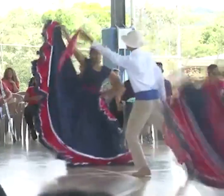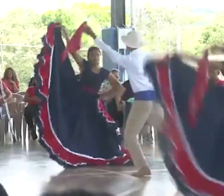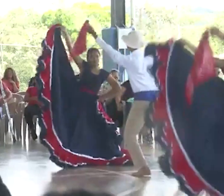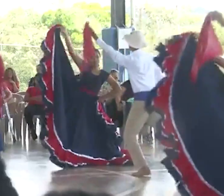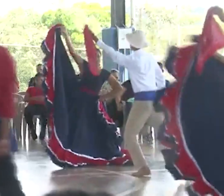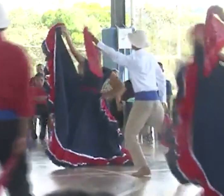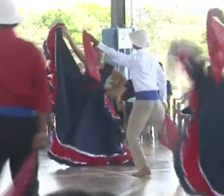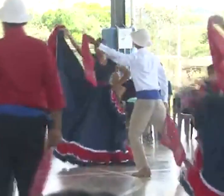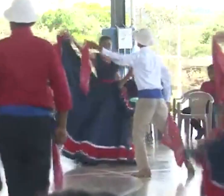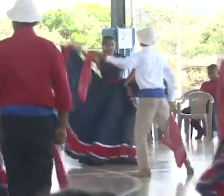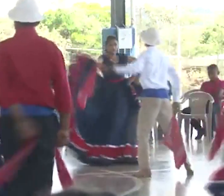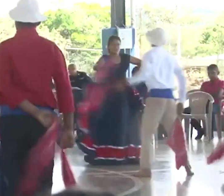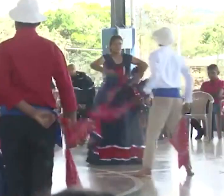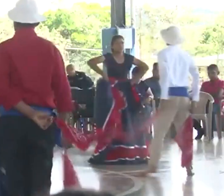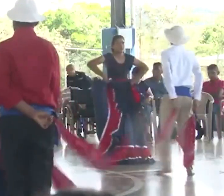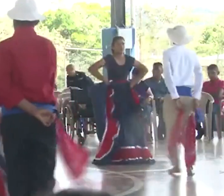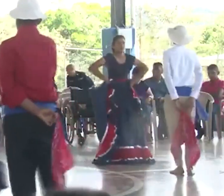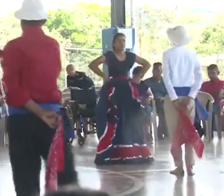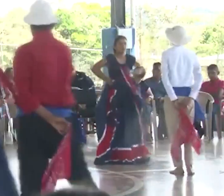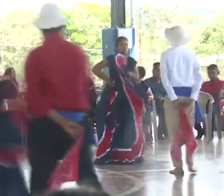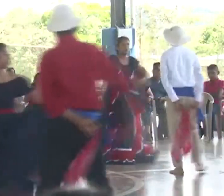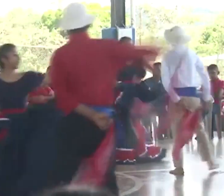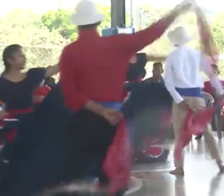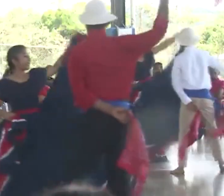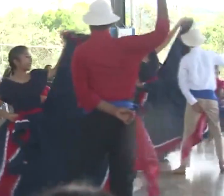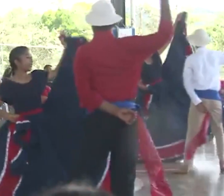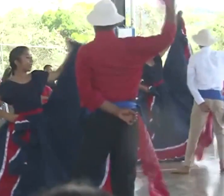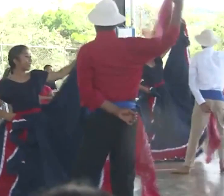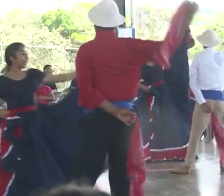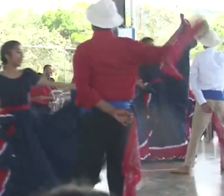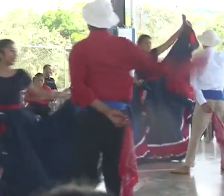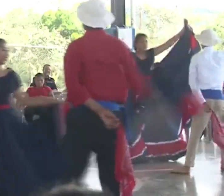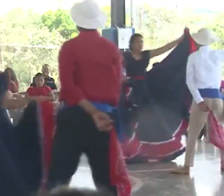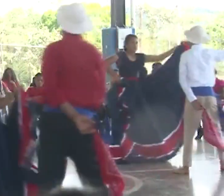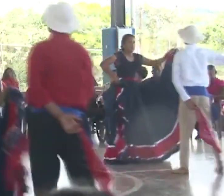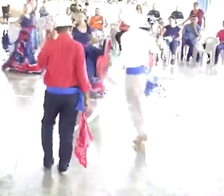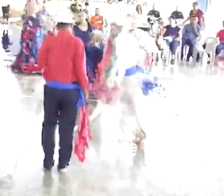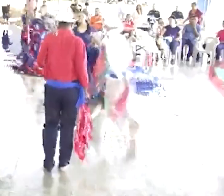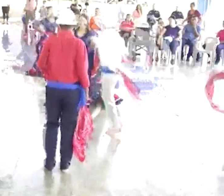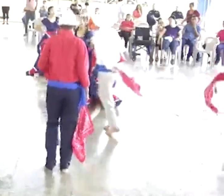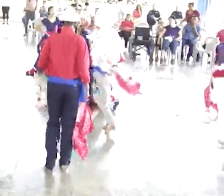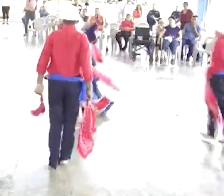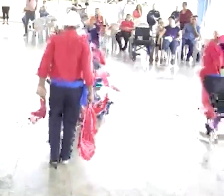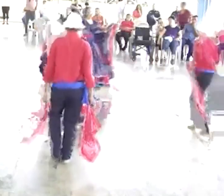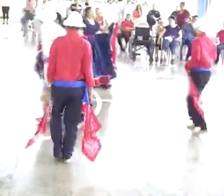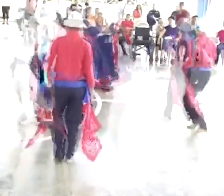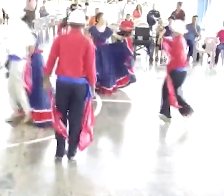montañas esta merena, costa rica Tierra plusfera y fértil queda su fruta